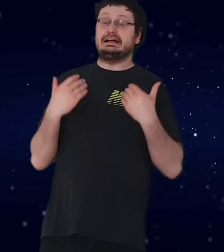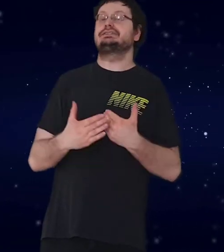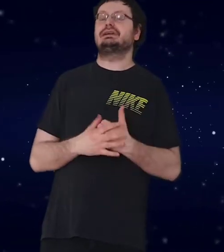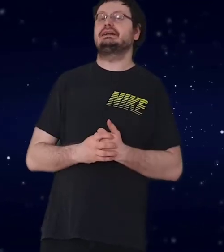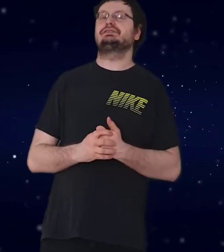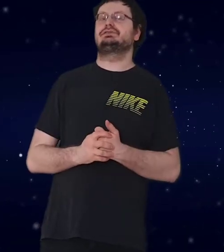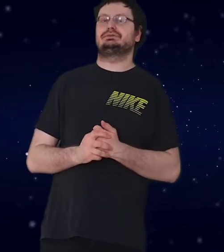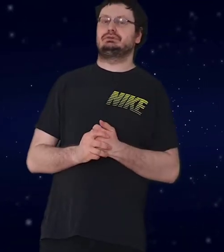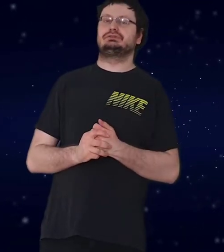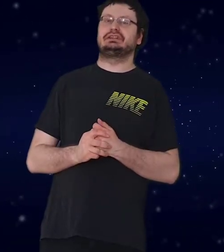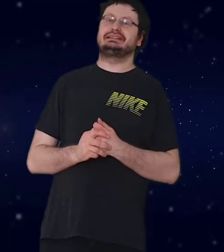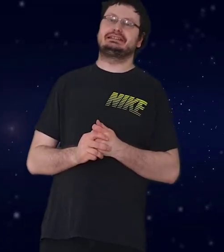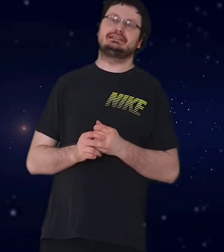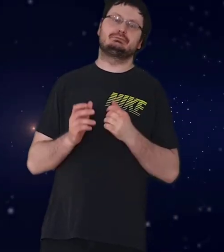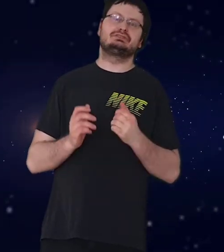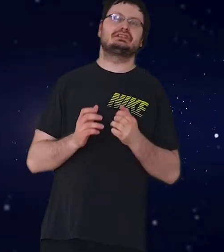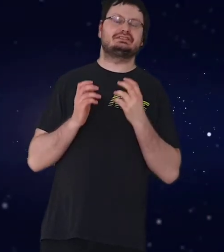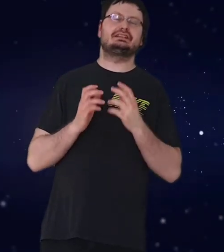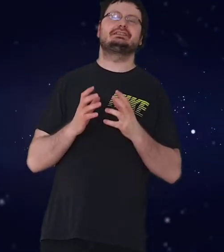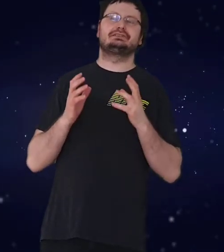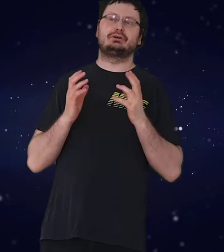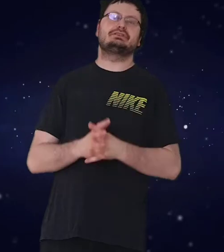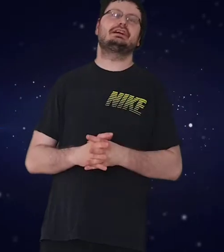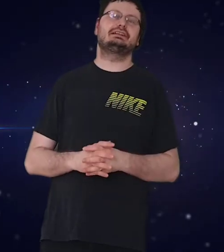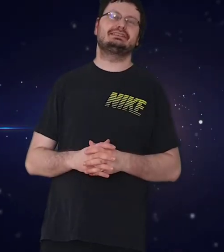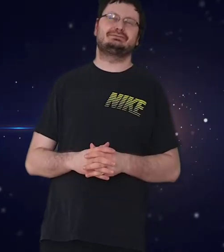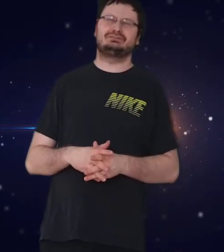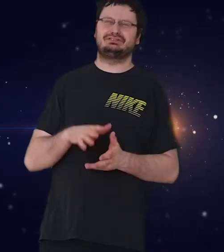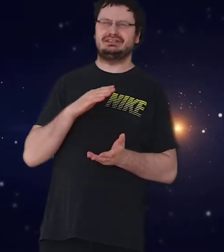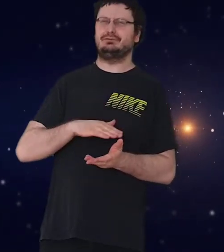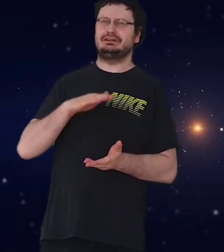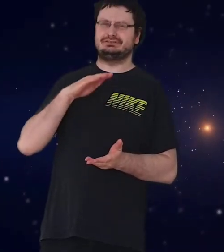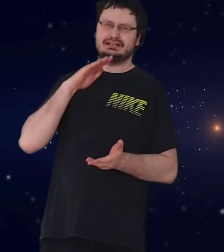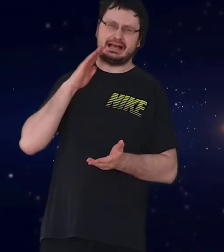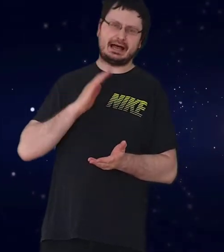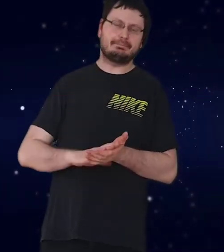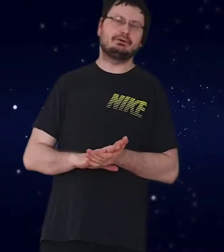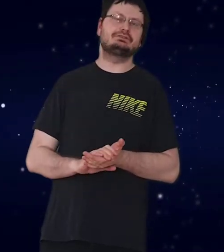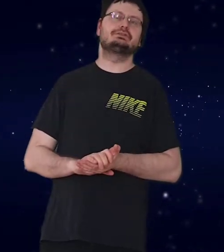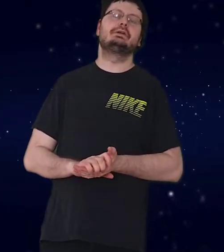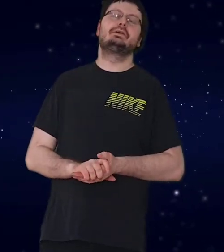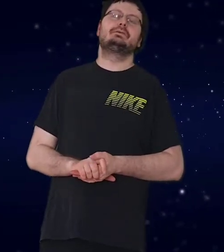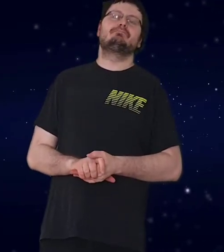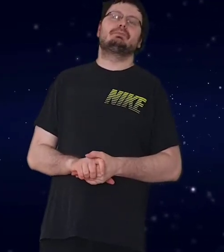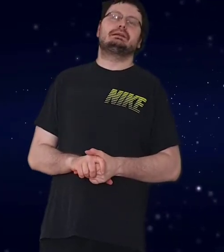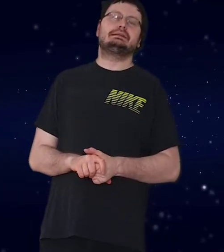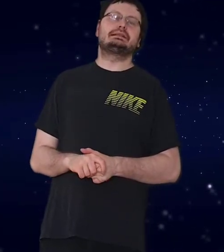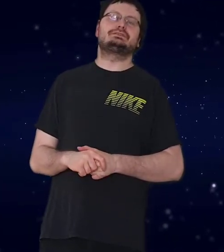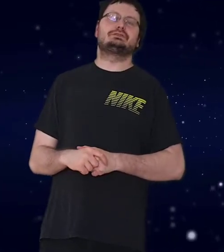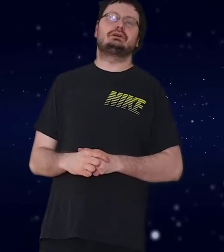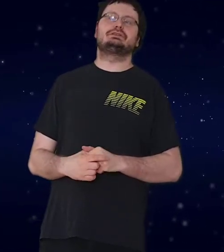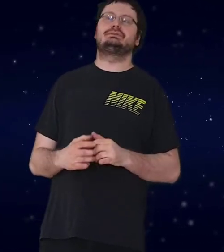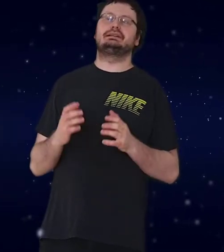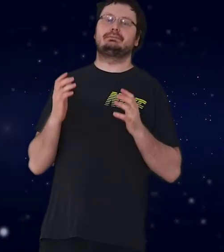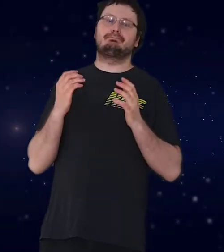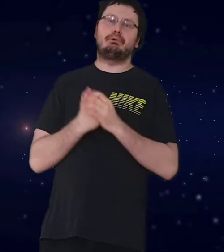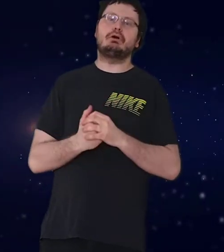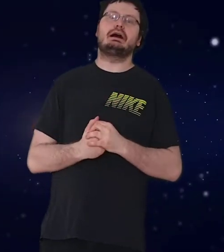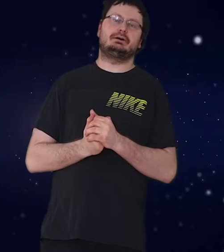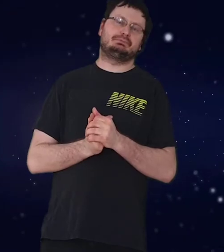Das war es auch vom Newsletter. Ich musste tatsächlich in Kürze halten, ich musste sehr viele Sachen abkürzen. Nichtsdestotrotz, wenn ihr Bock habt